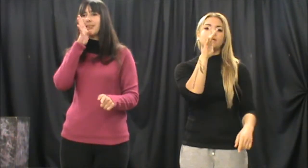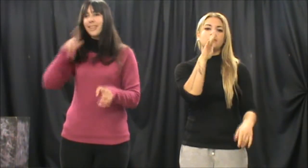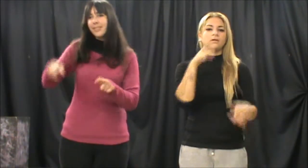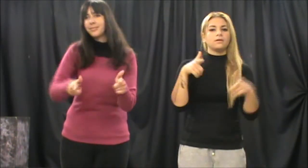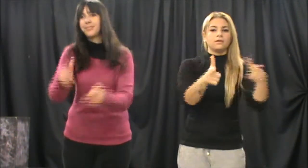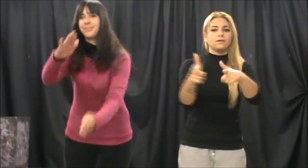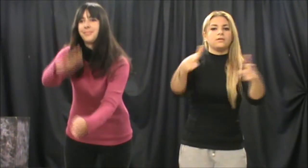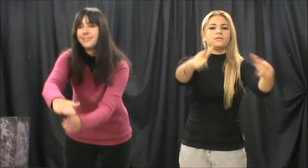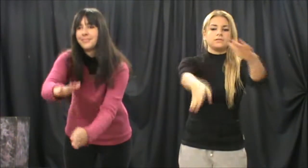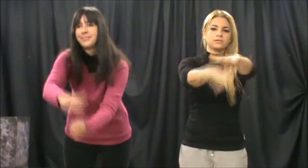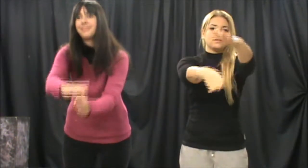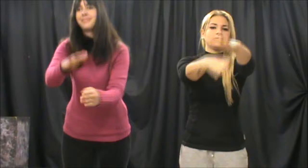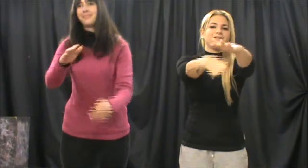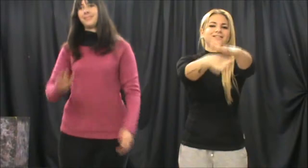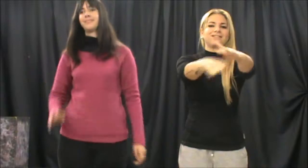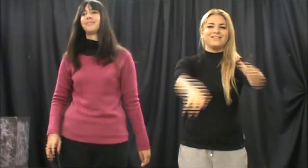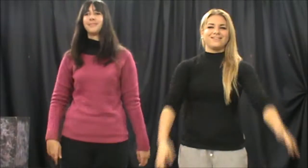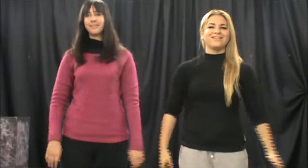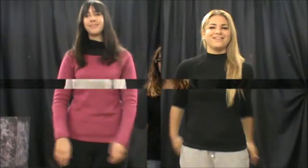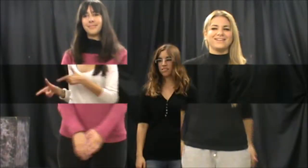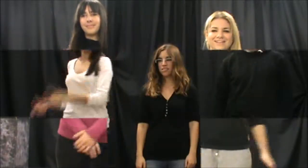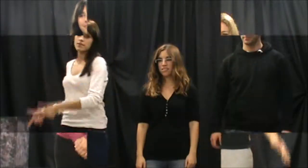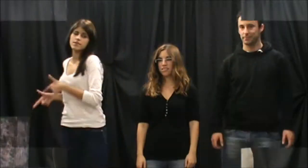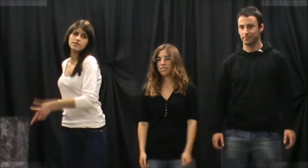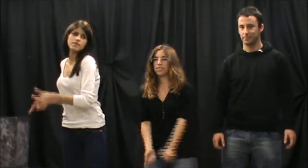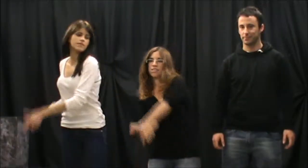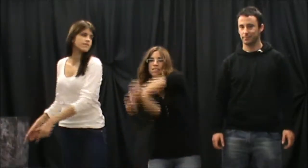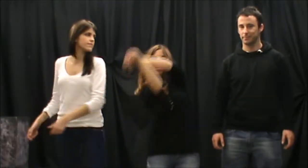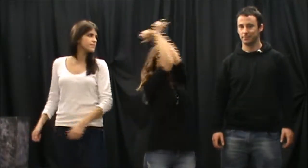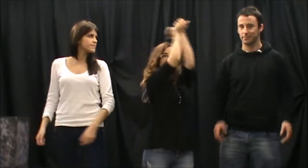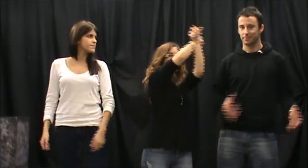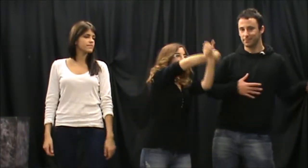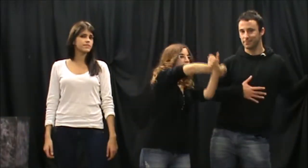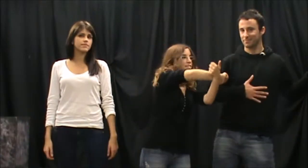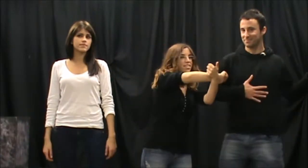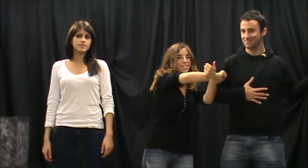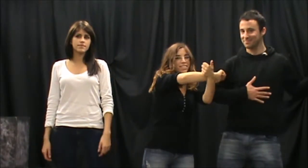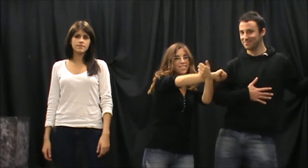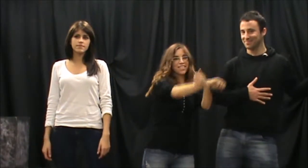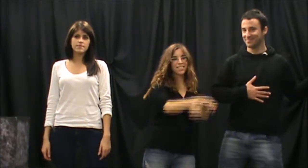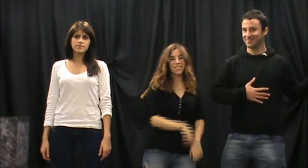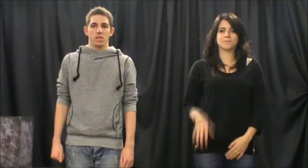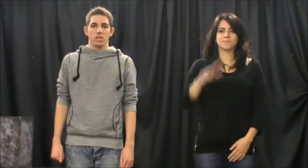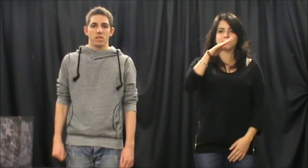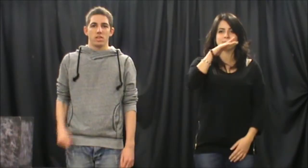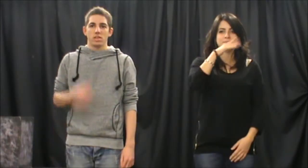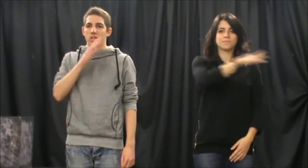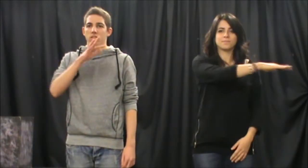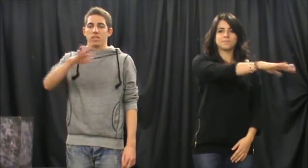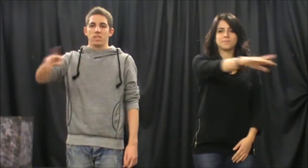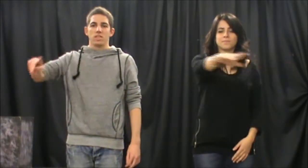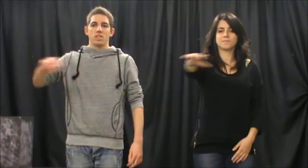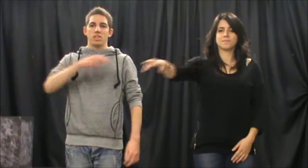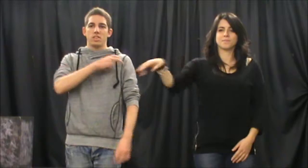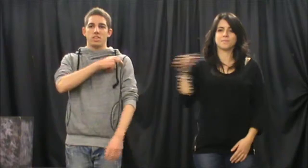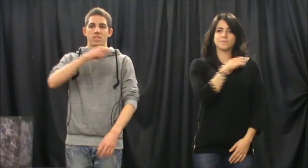avança, de la guerra en farem dansa, del mar negre a gibraltar.